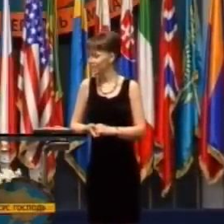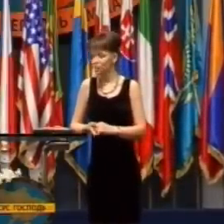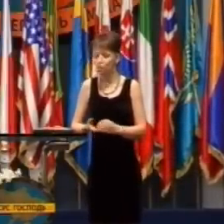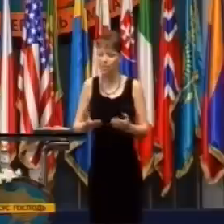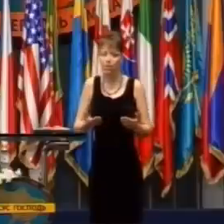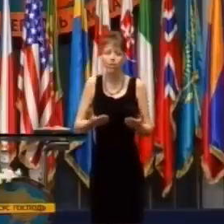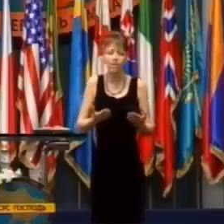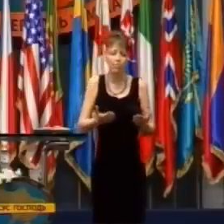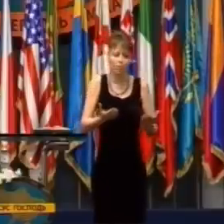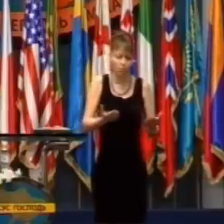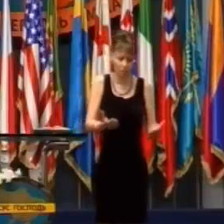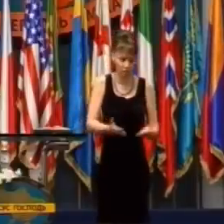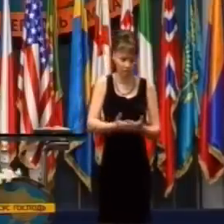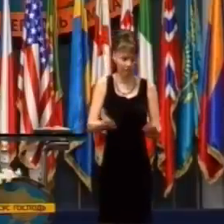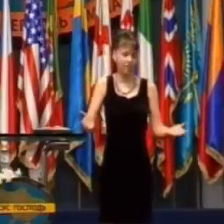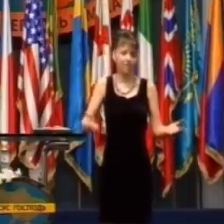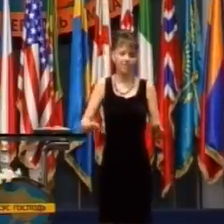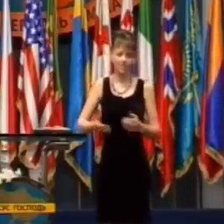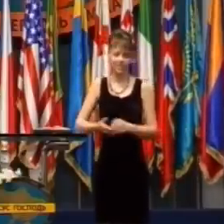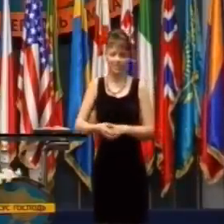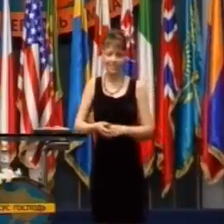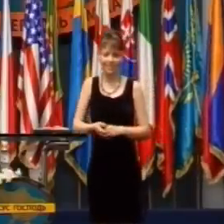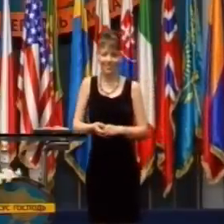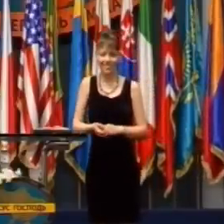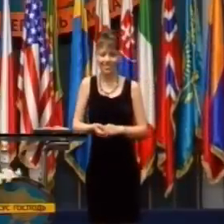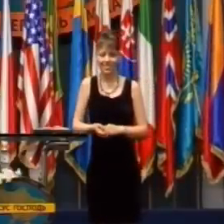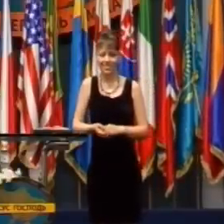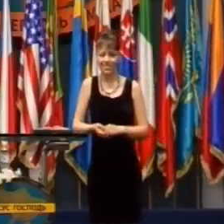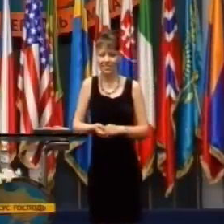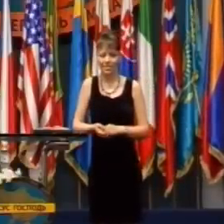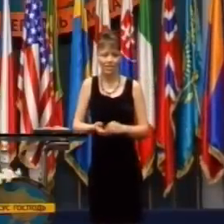Ale pre chorého človeka nie je.